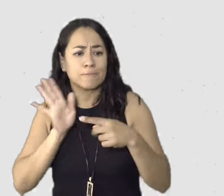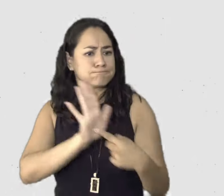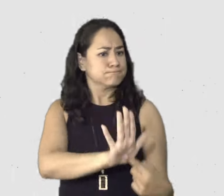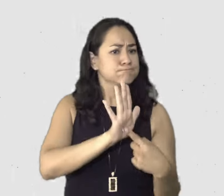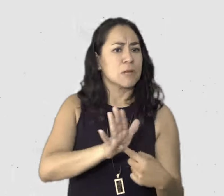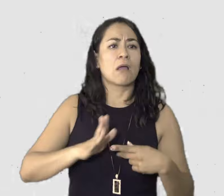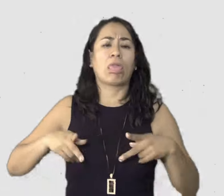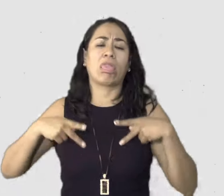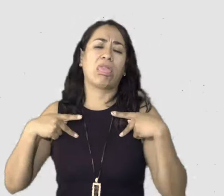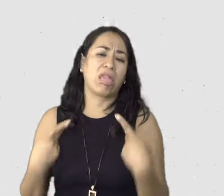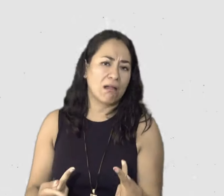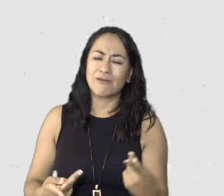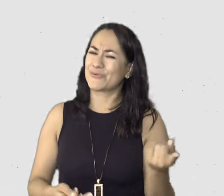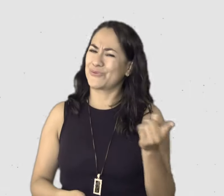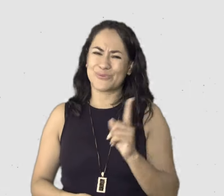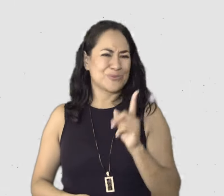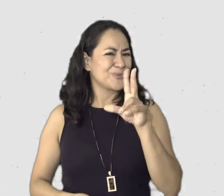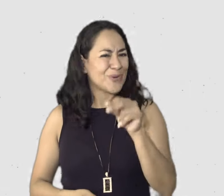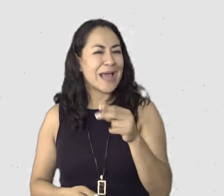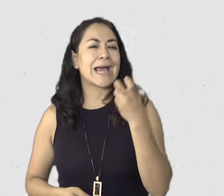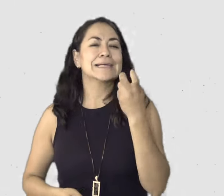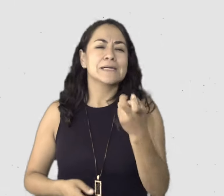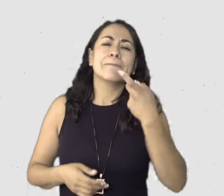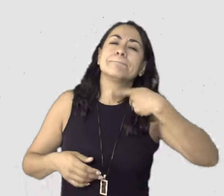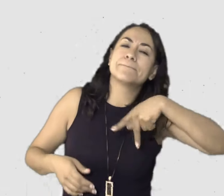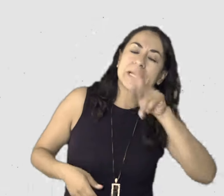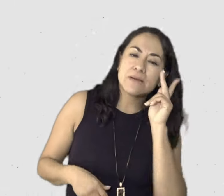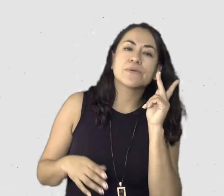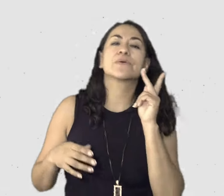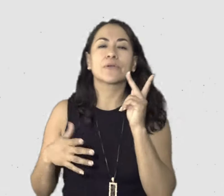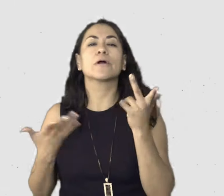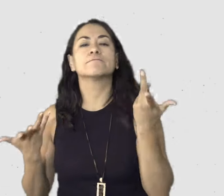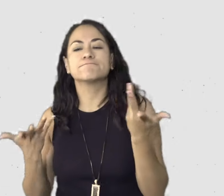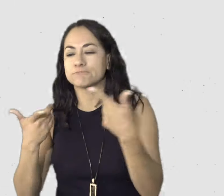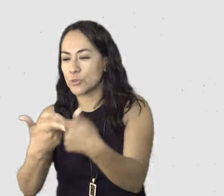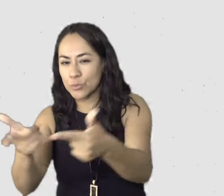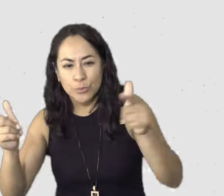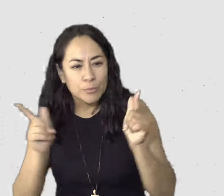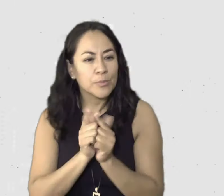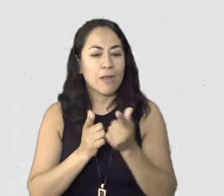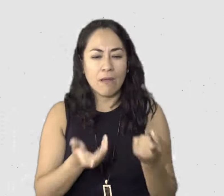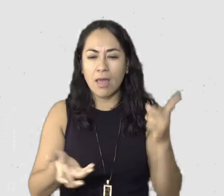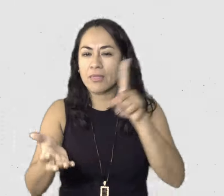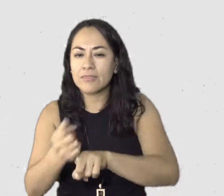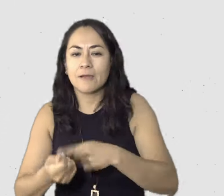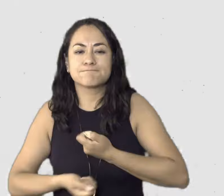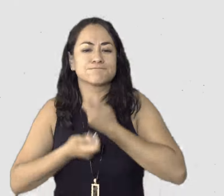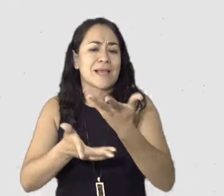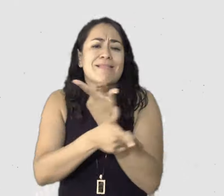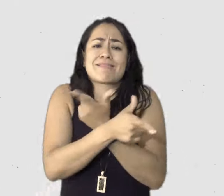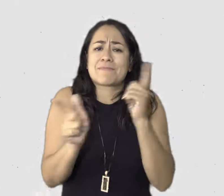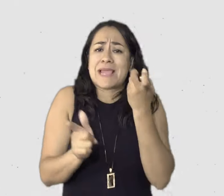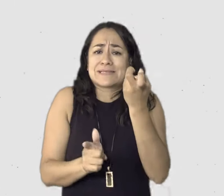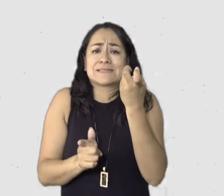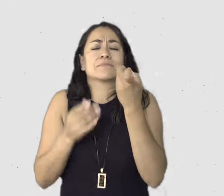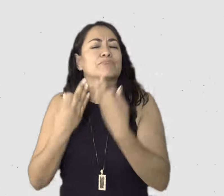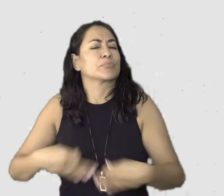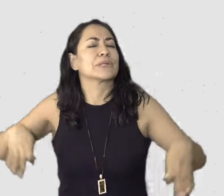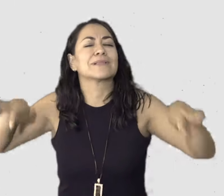aceptado, aunque ahora cada vez hay más, más espacios para poderlo hacer y se habla más de la importancia de eso. Y yo creo